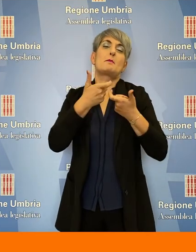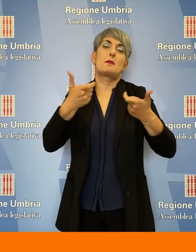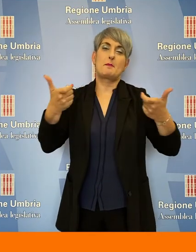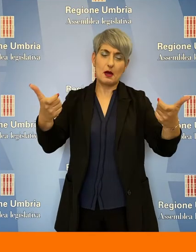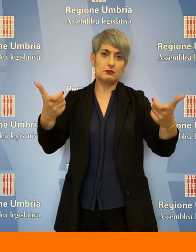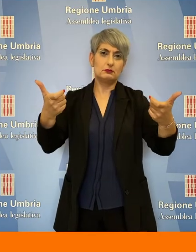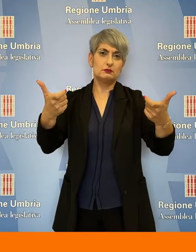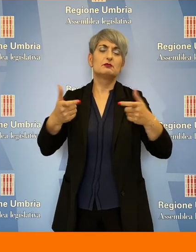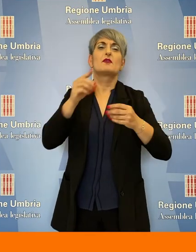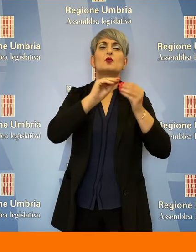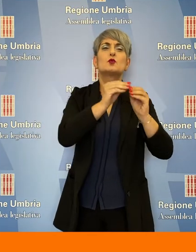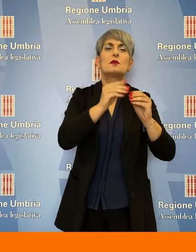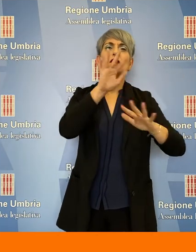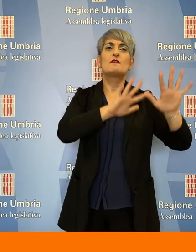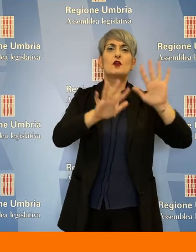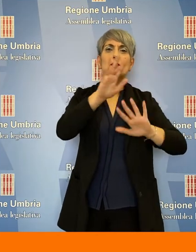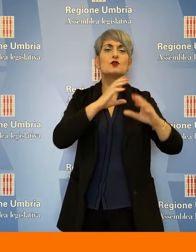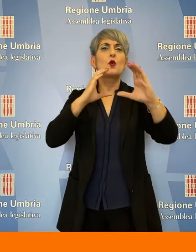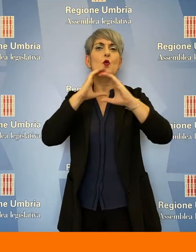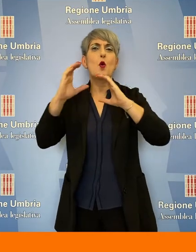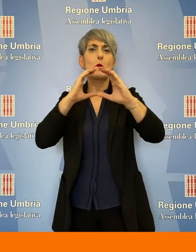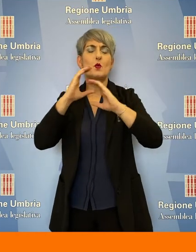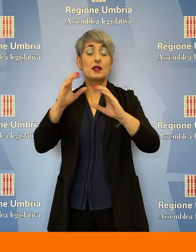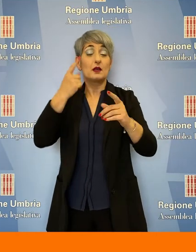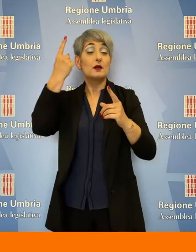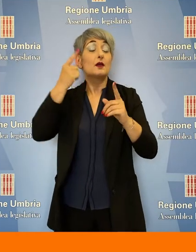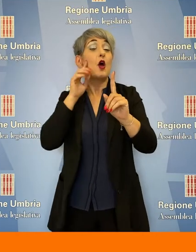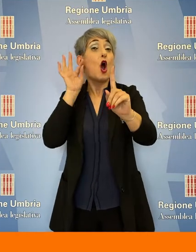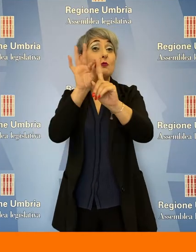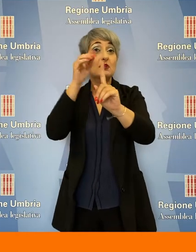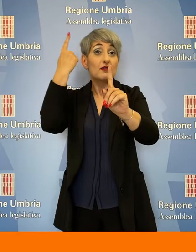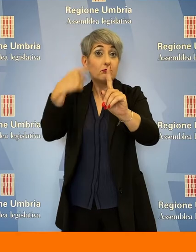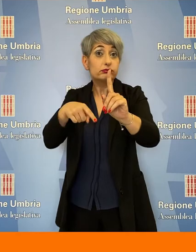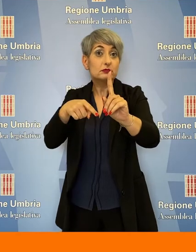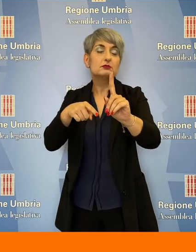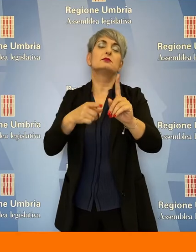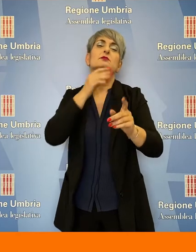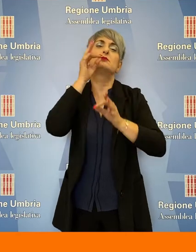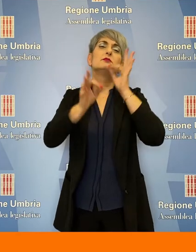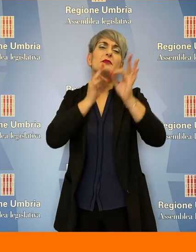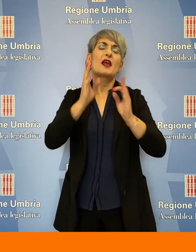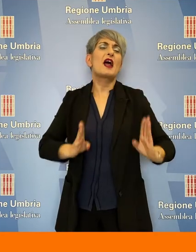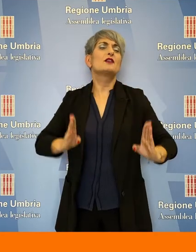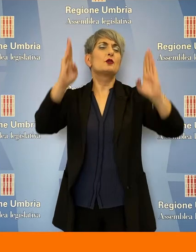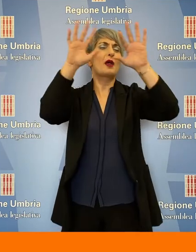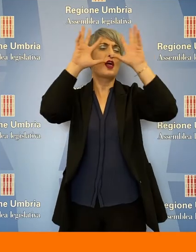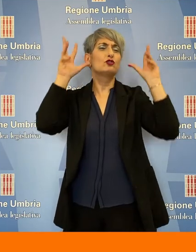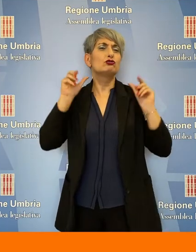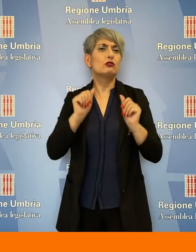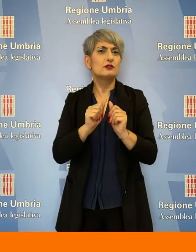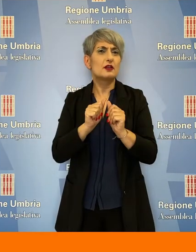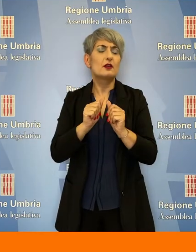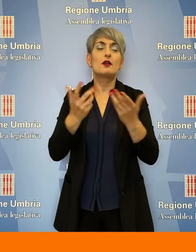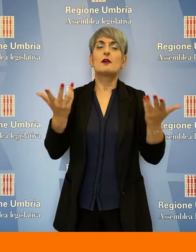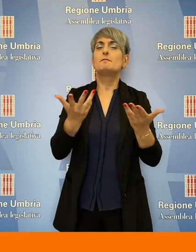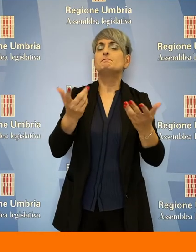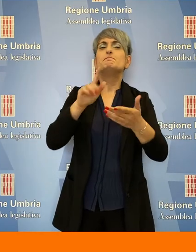informazione e comunicazione. Con questi obiettivi è stata illustrata a Palazzo Cesaroni la convenzione siglata dall'Assemblea